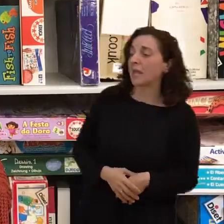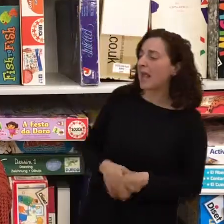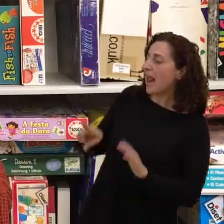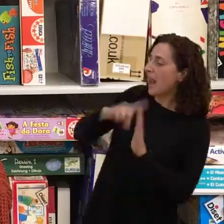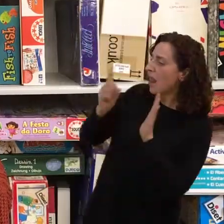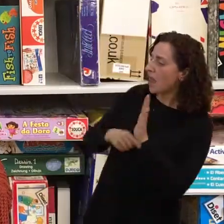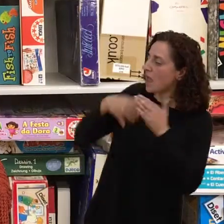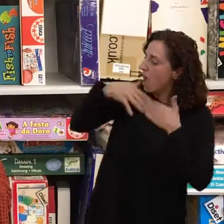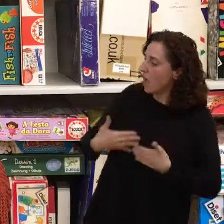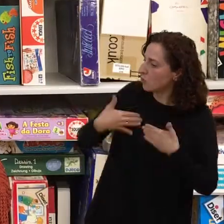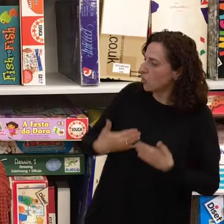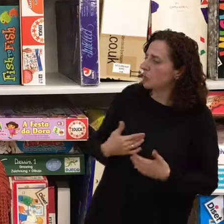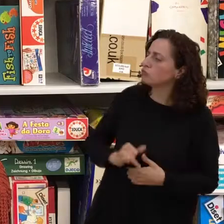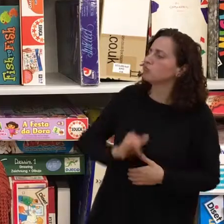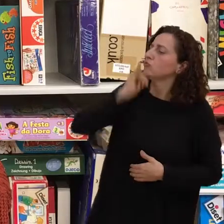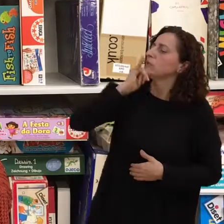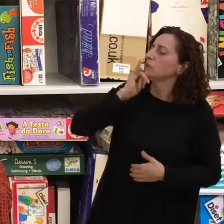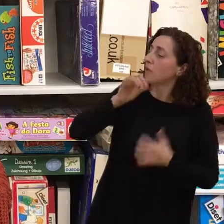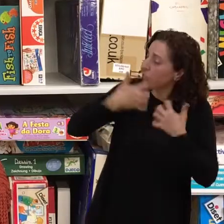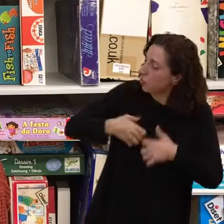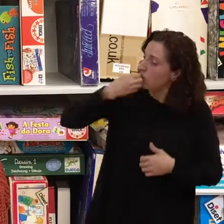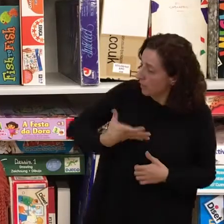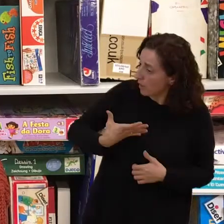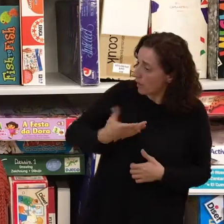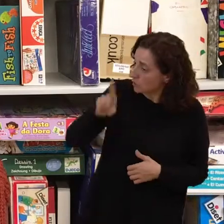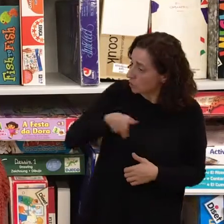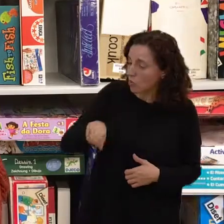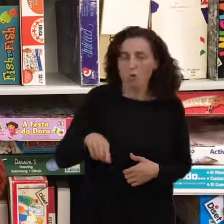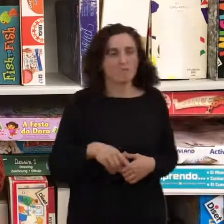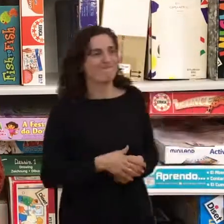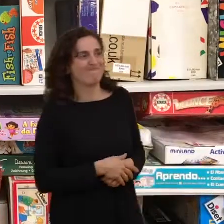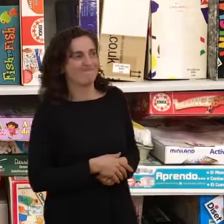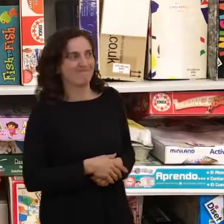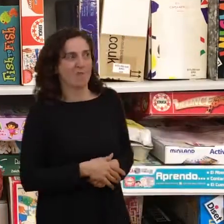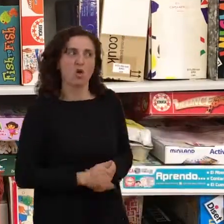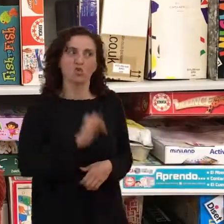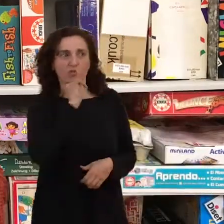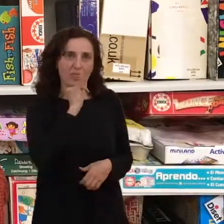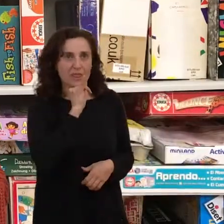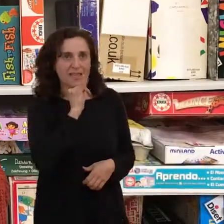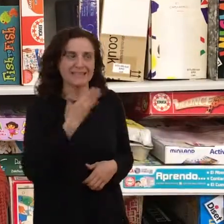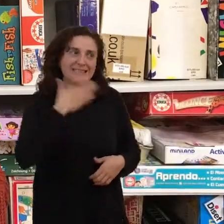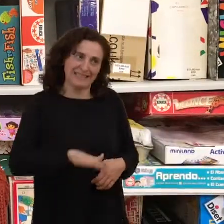y funciona adecuadamente? Es suficiente si se llevara a cabo adecuadamente.